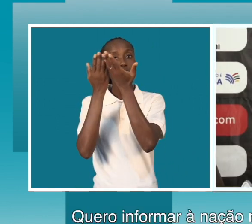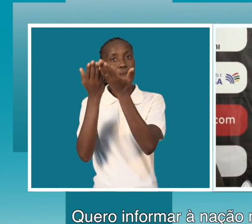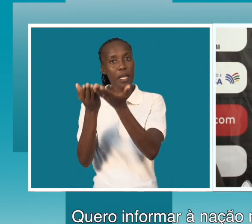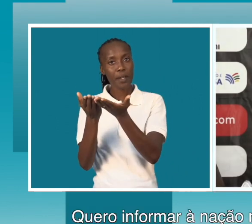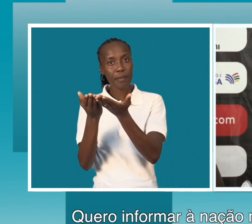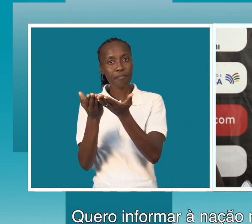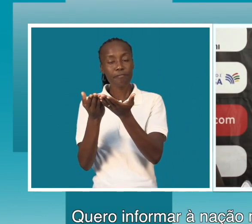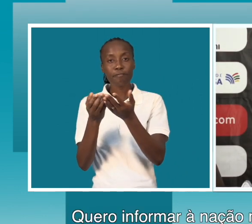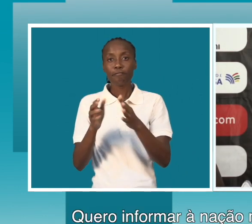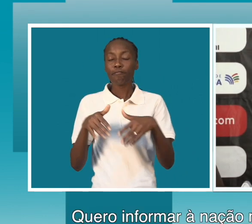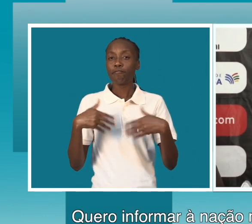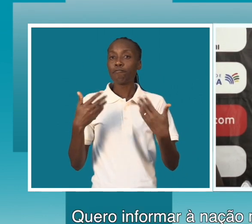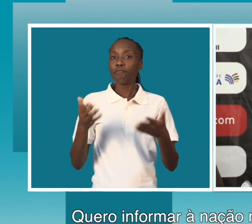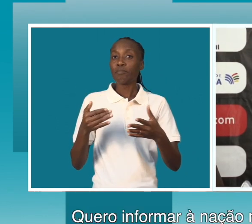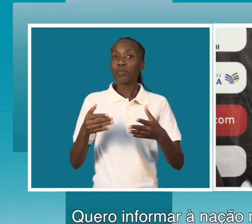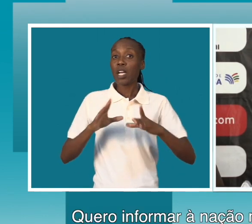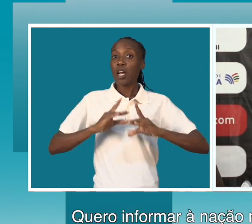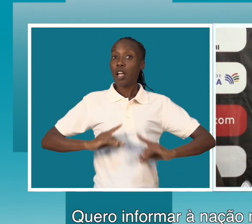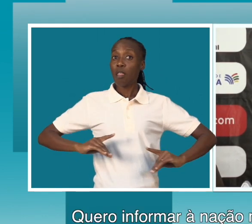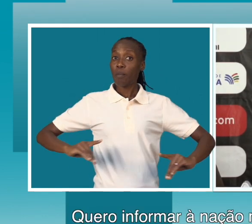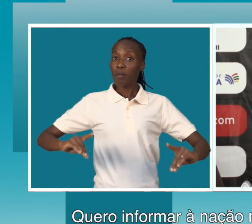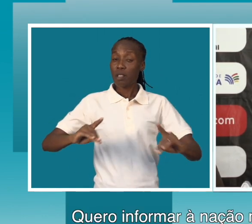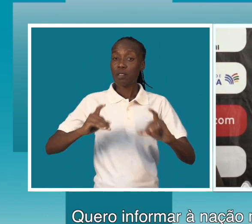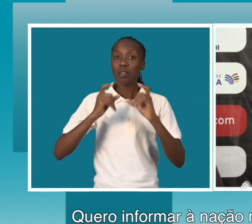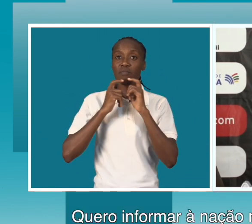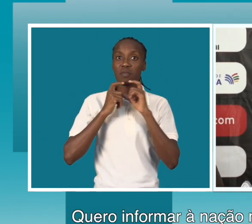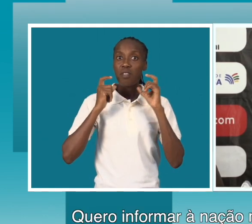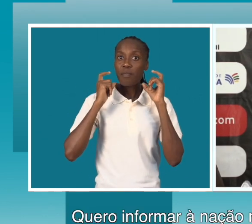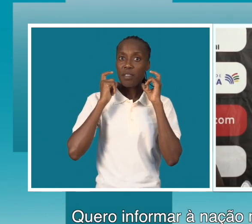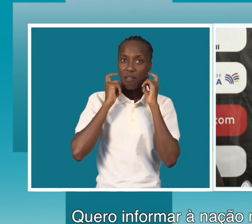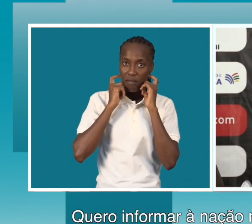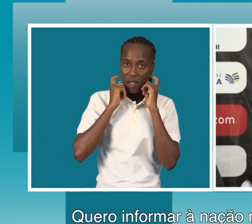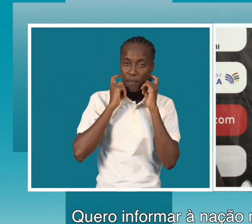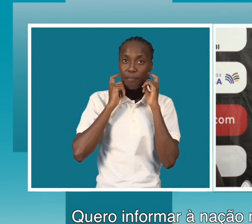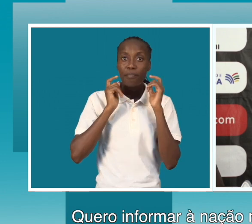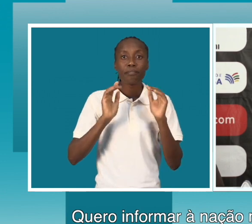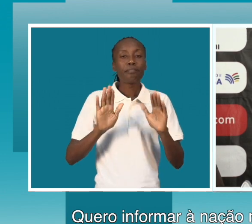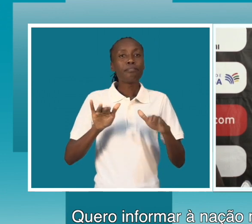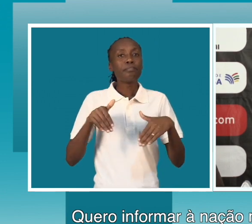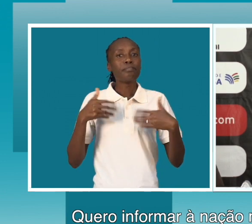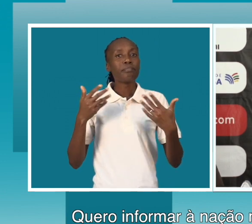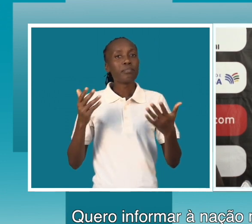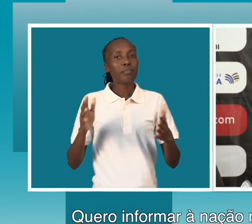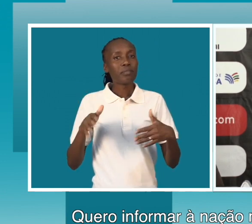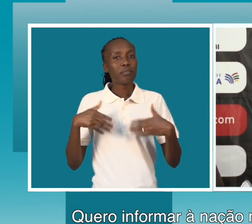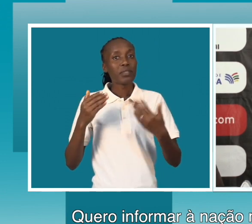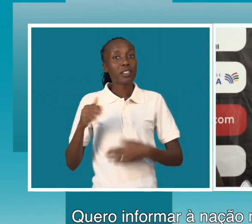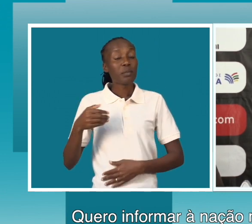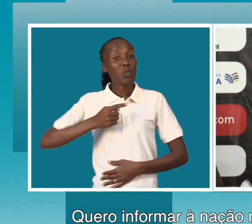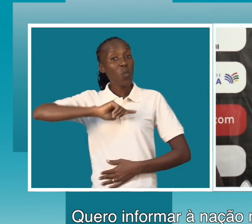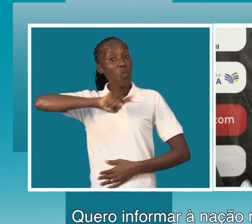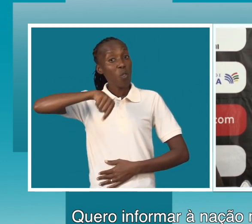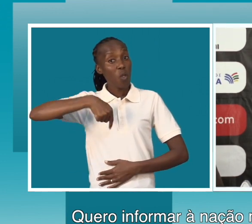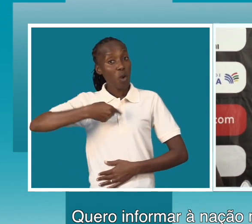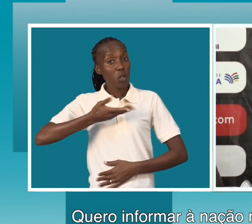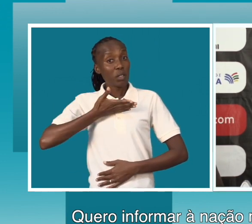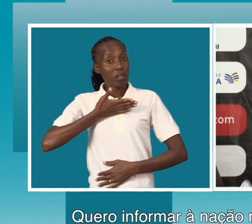Informar à nação moçambicana que, por opção nossa, a Federação